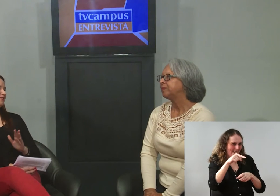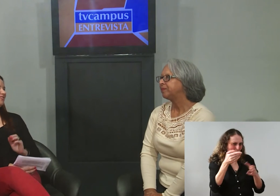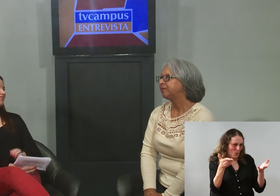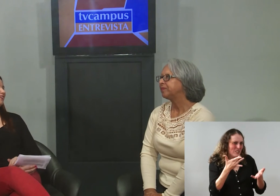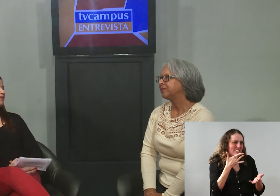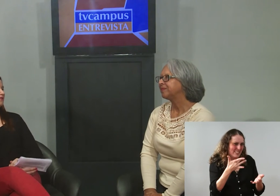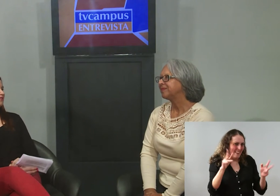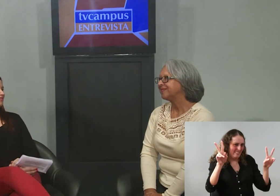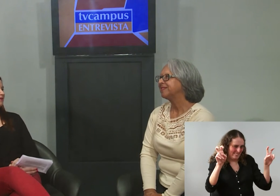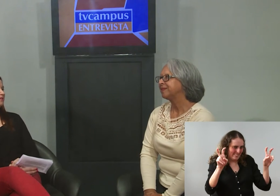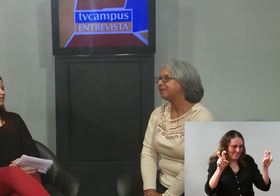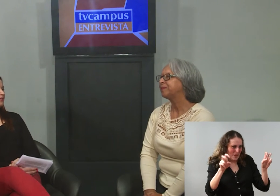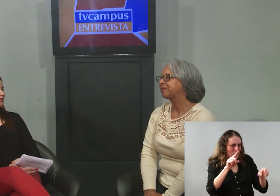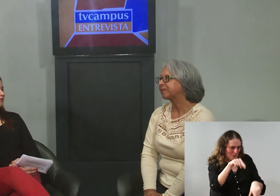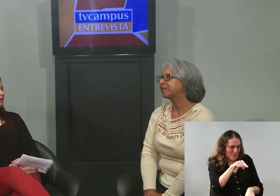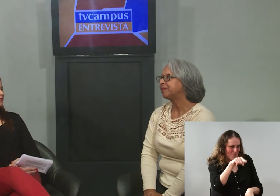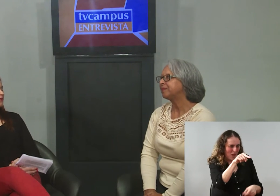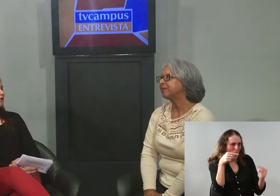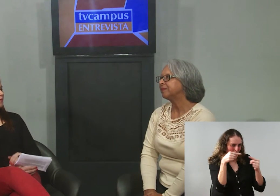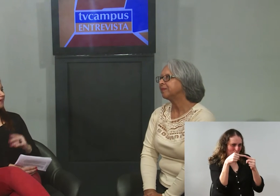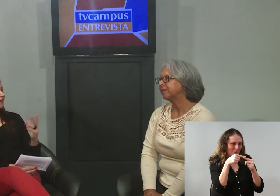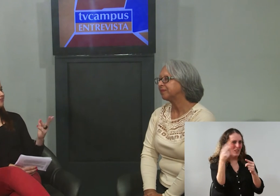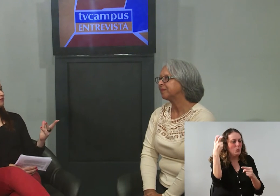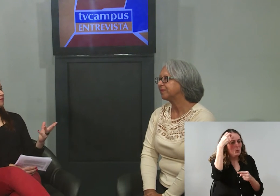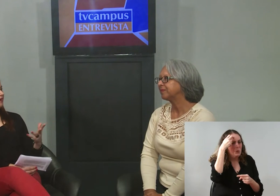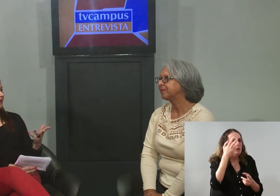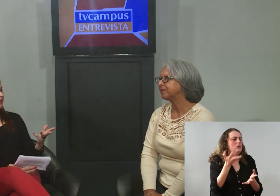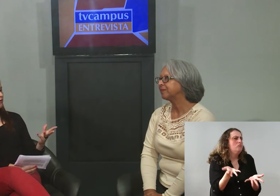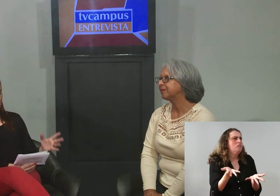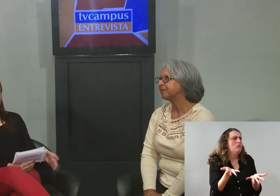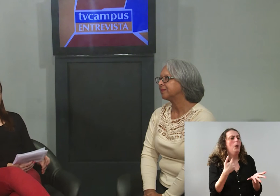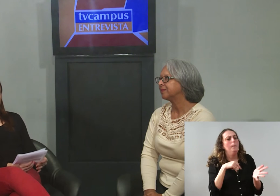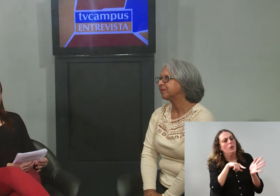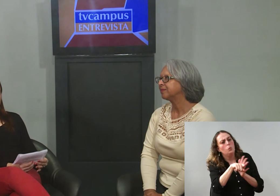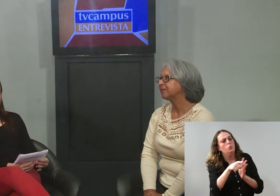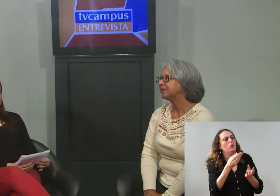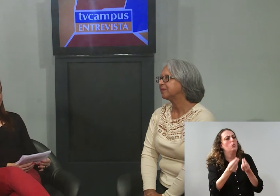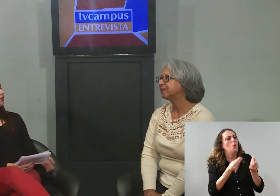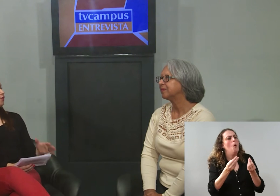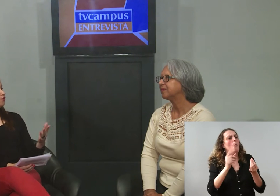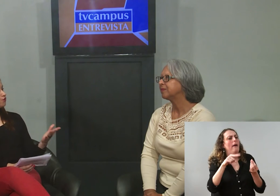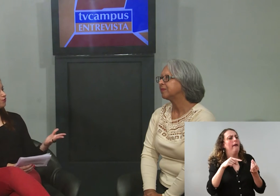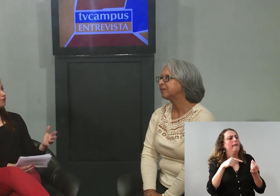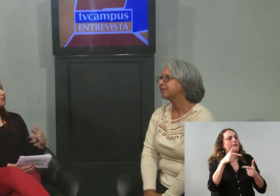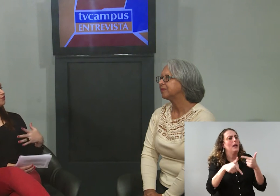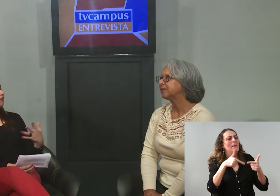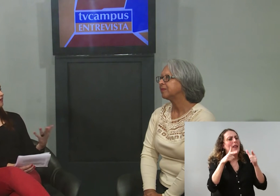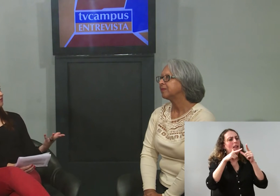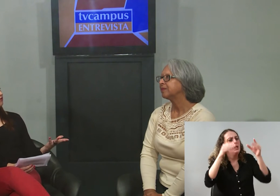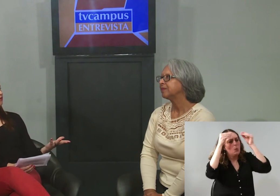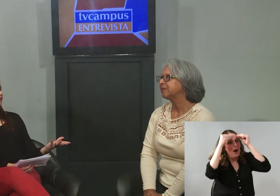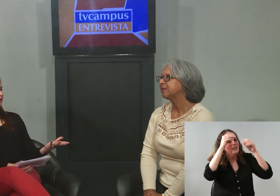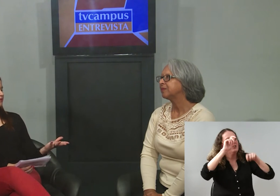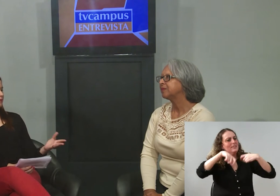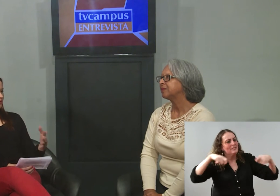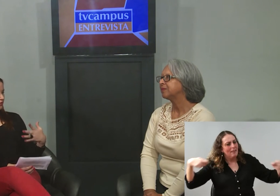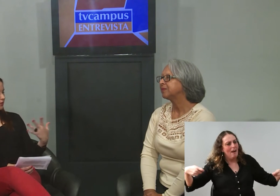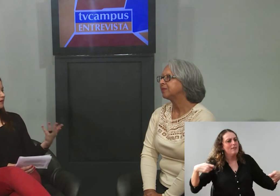acontecer aqui na UFSM sobre isso. Como é que é, então, trabalhar com a linguagem de sinais com os surdos em diversas culturas? Para a gente ter uma